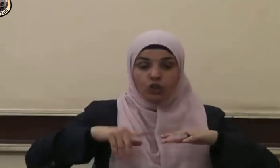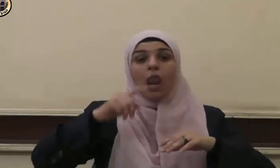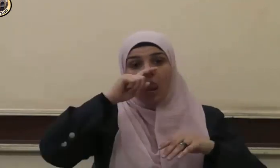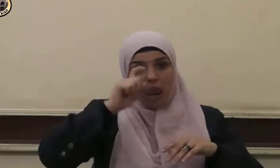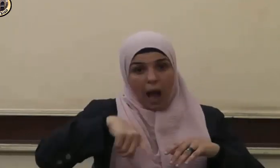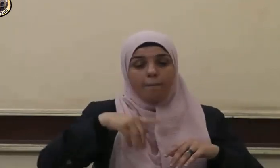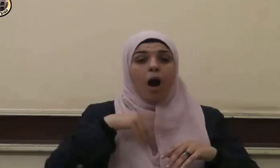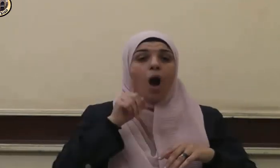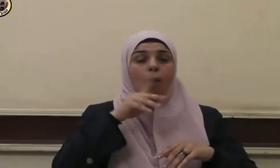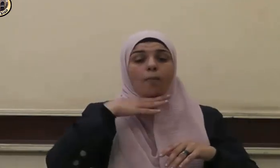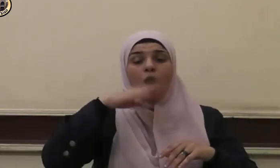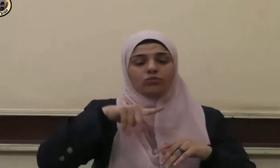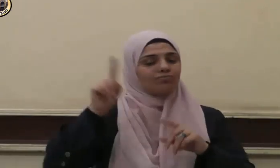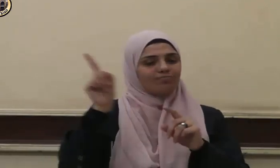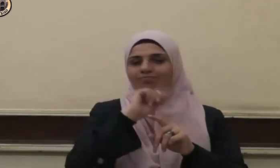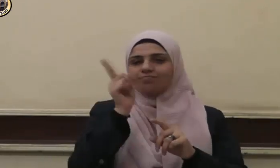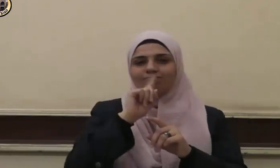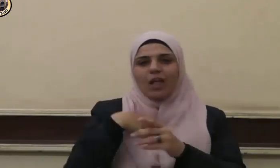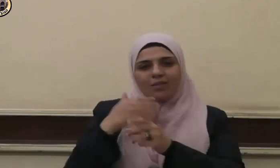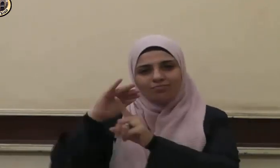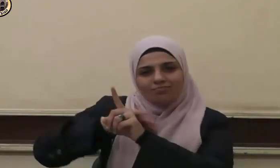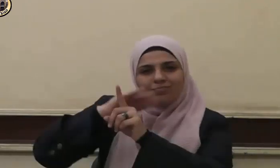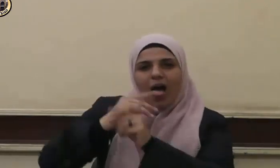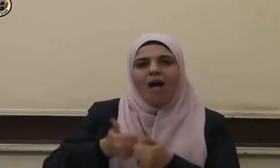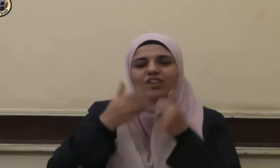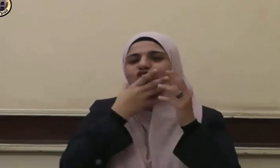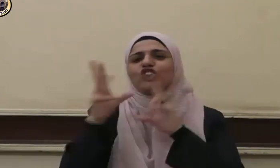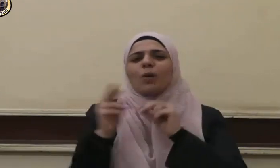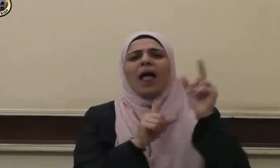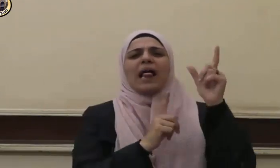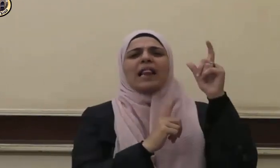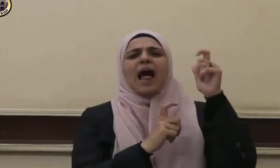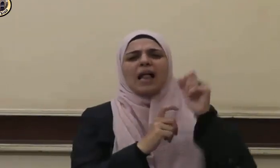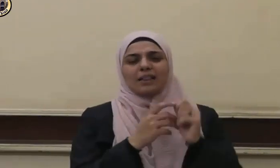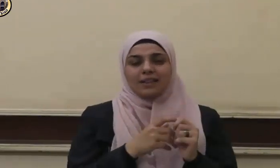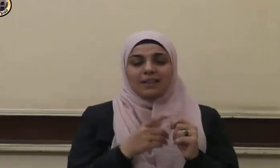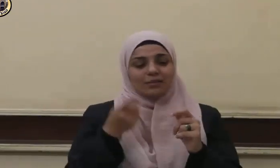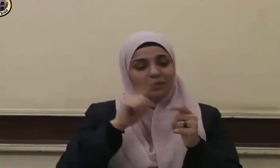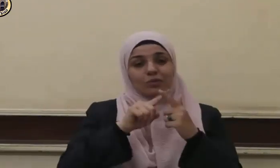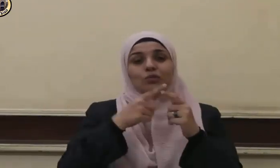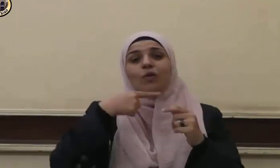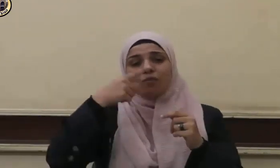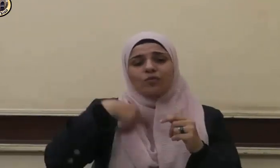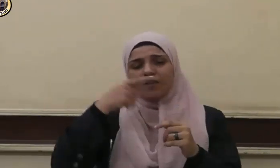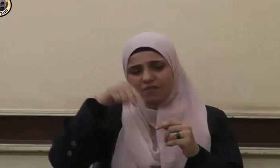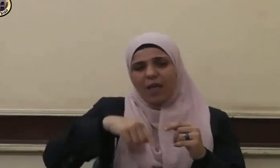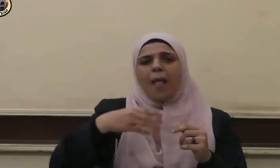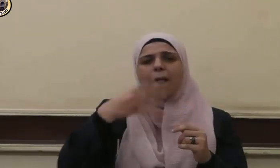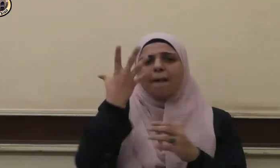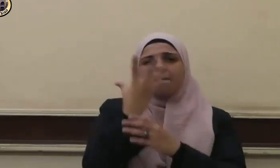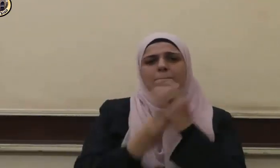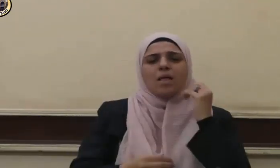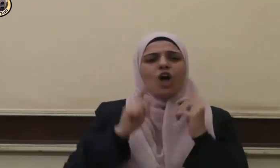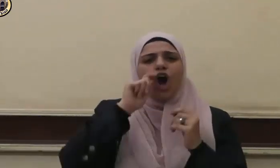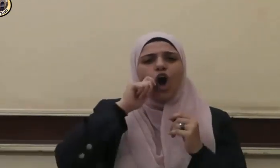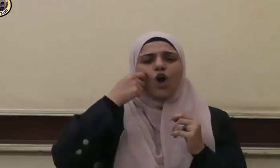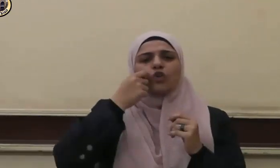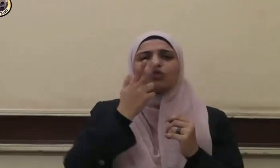نعم قال ففيهما فجاهد ولقد ضربت ابنة الرجل الصالح في